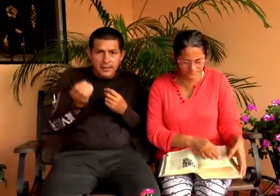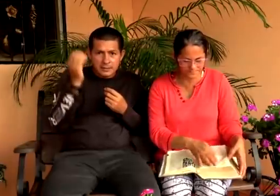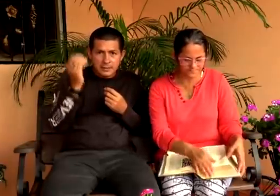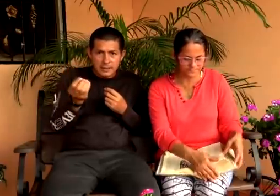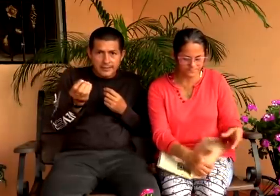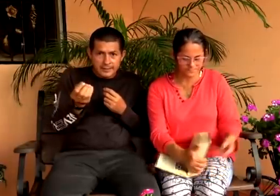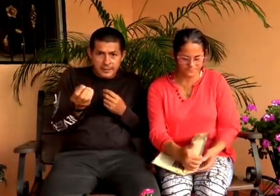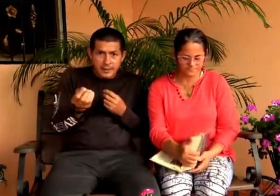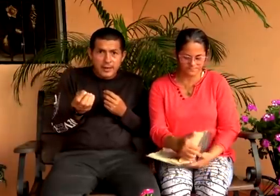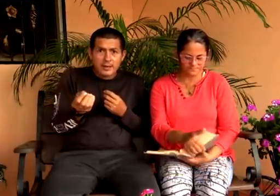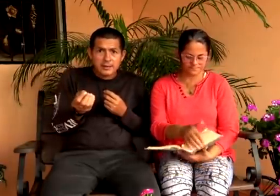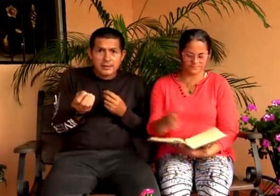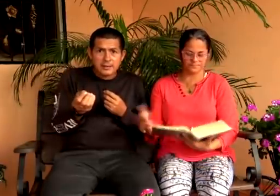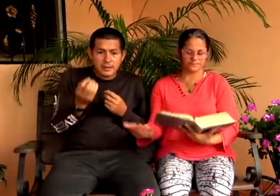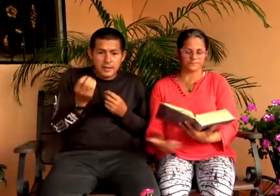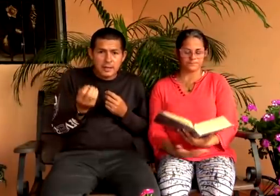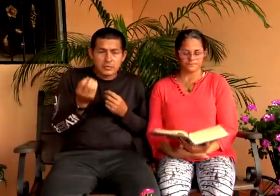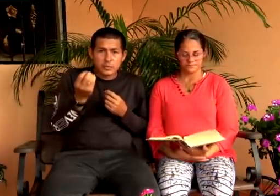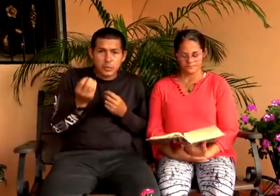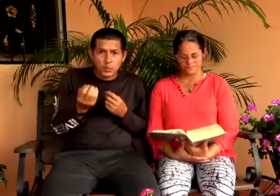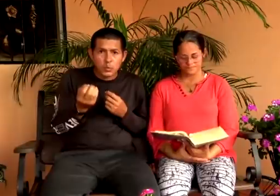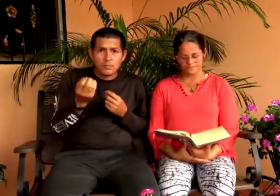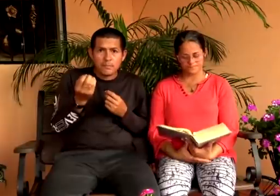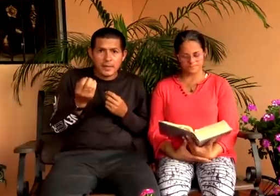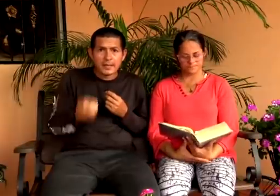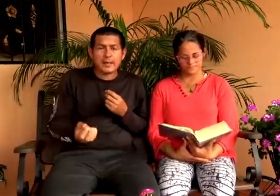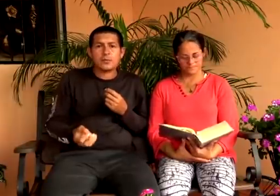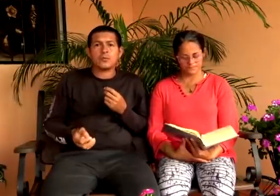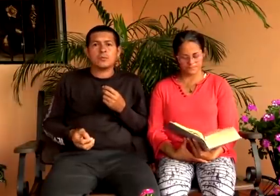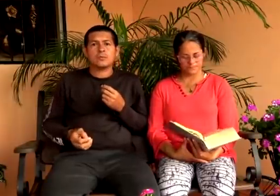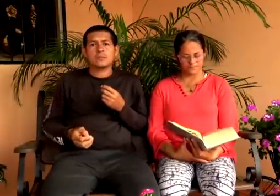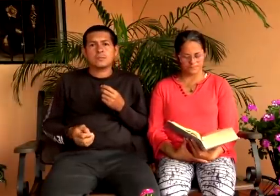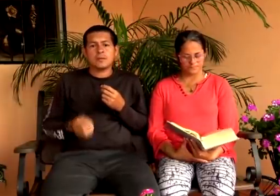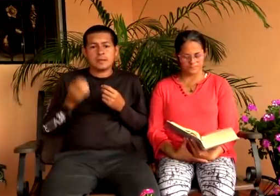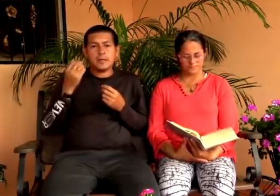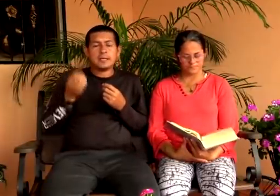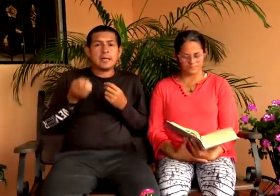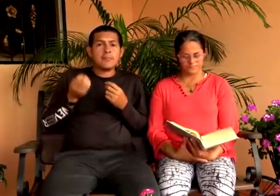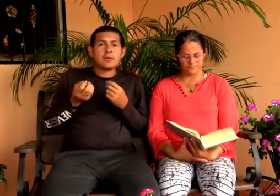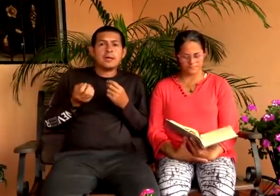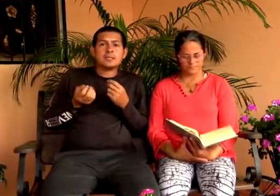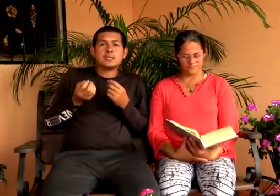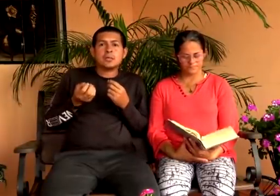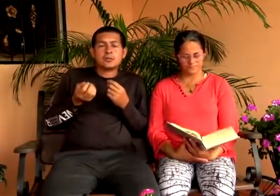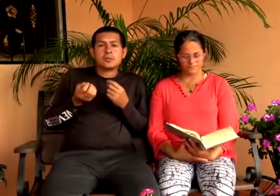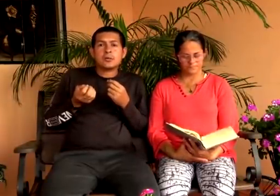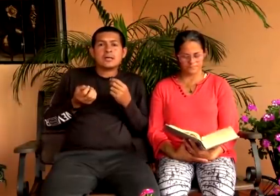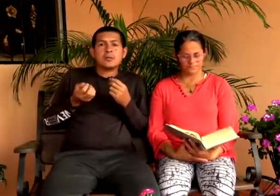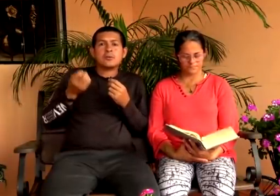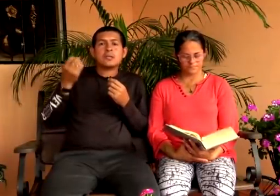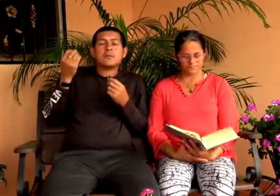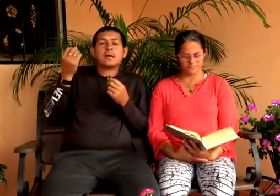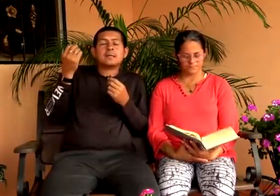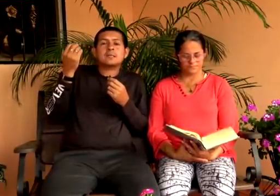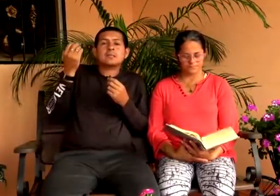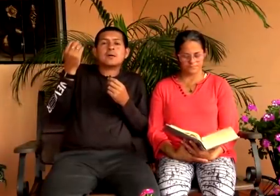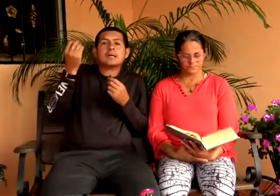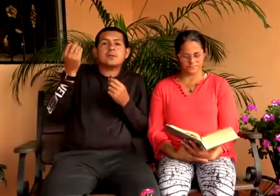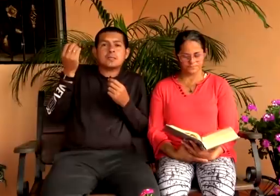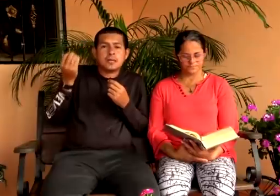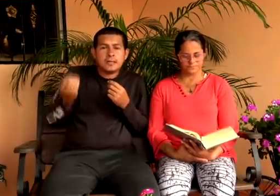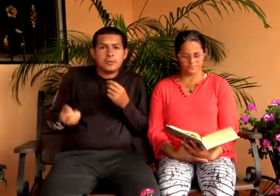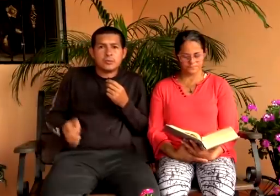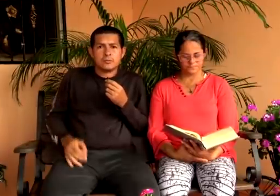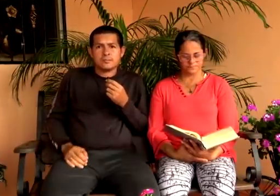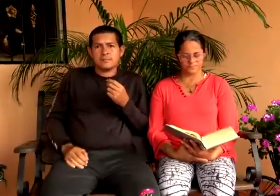y base de la verdad es un pecado y tenemos que decirse nosotros católicos tenemos que decirse